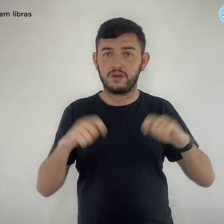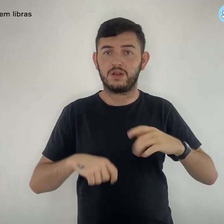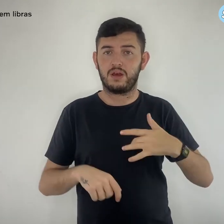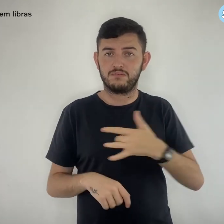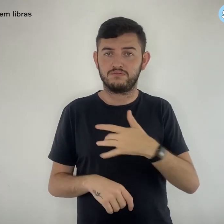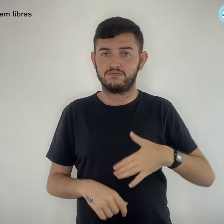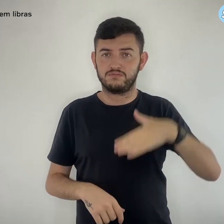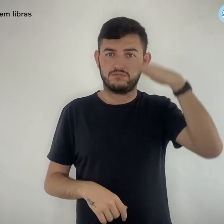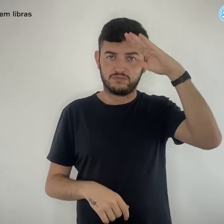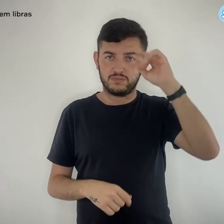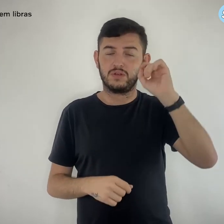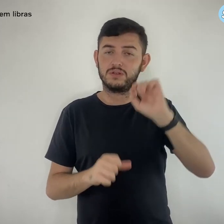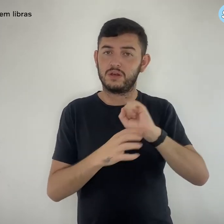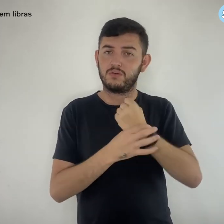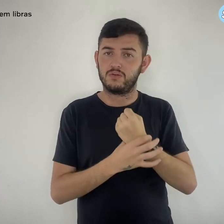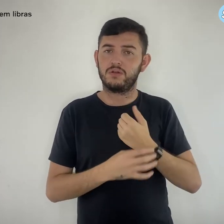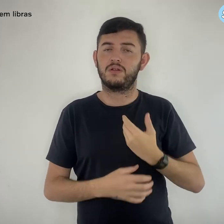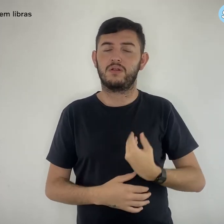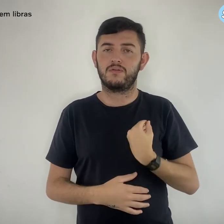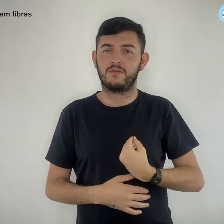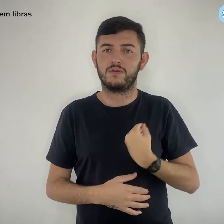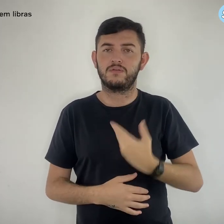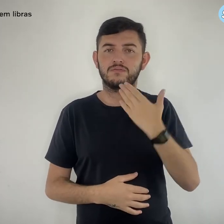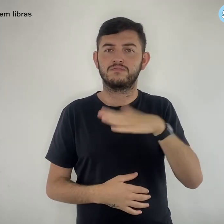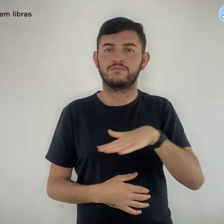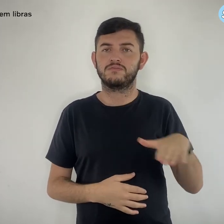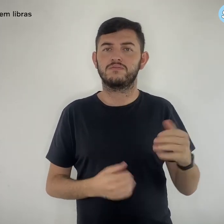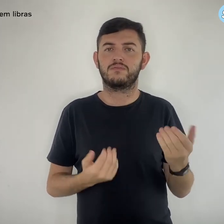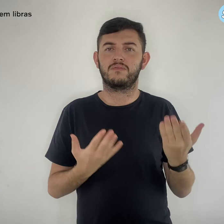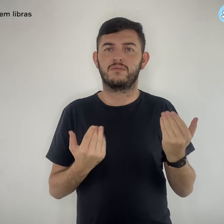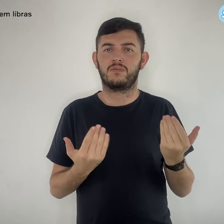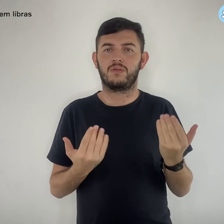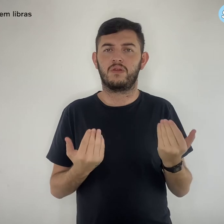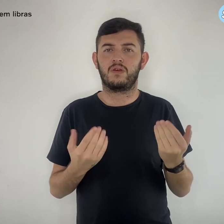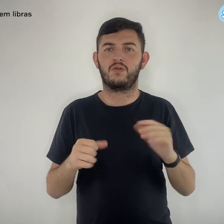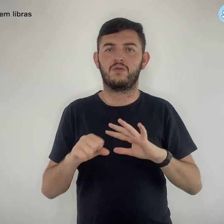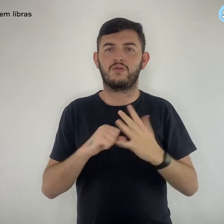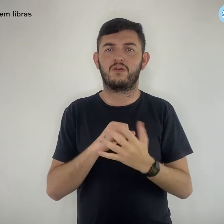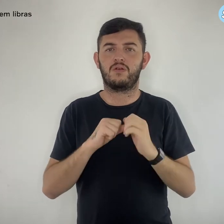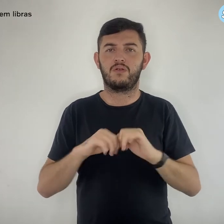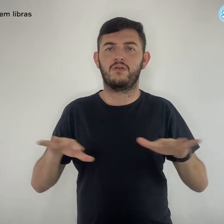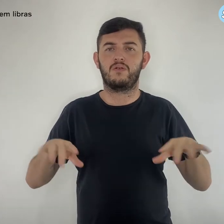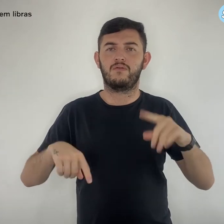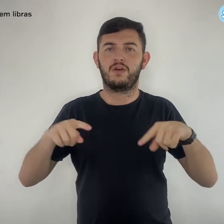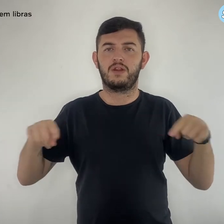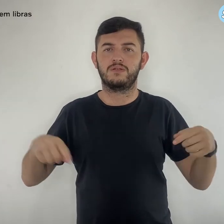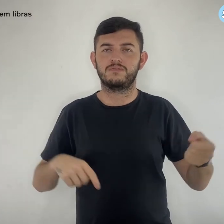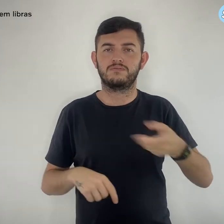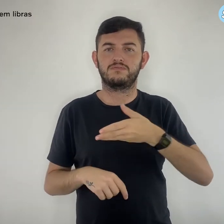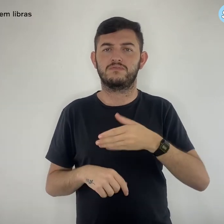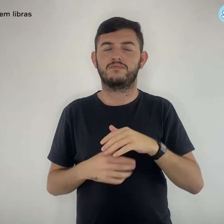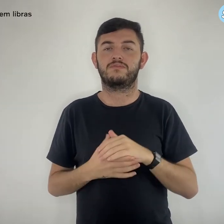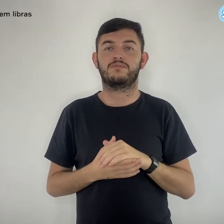e segurança na imunização de crianças e adolescentes contra o novo coronavírus.